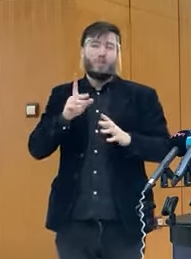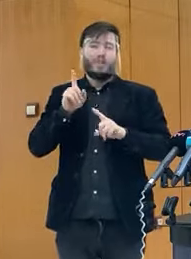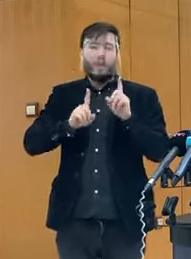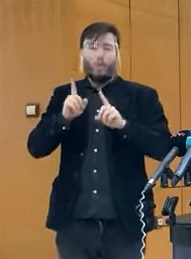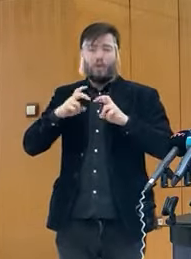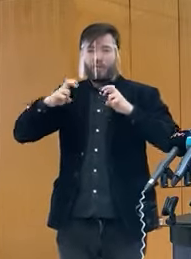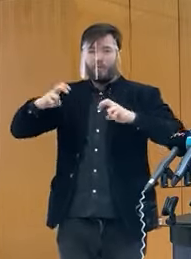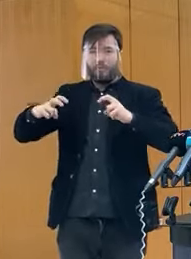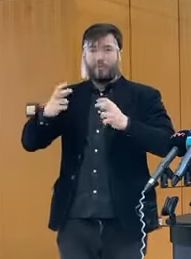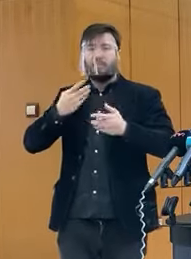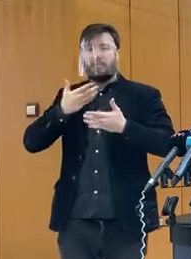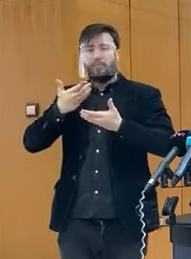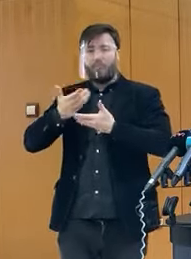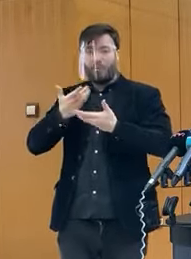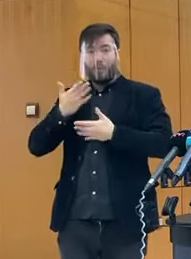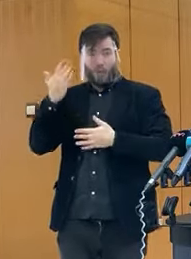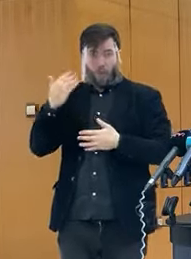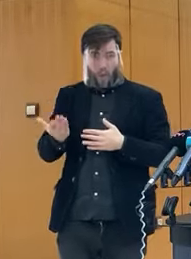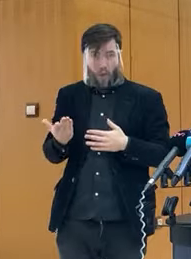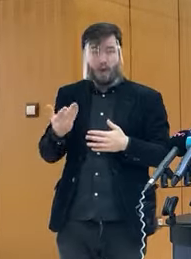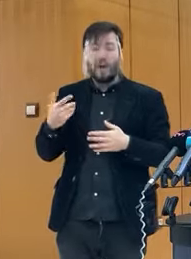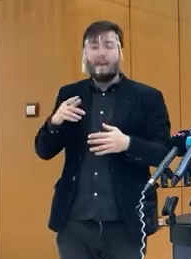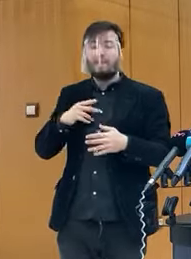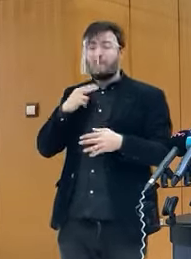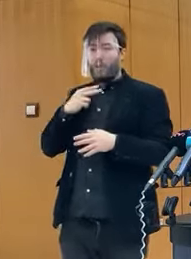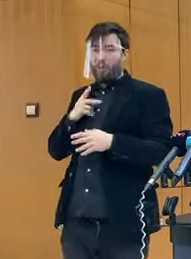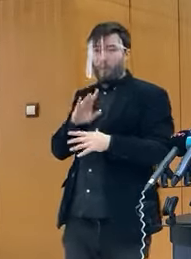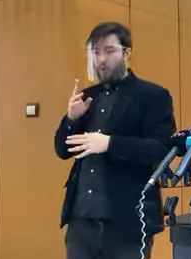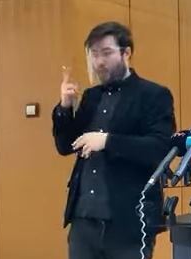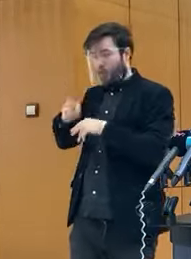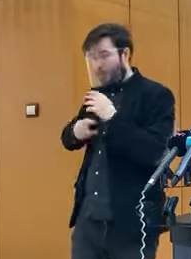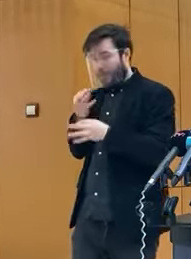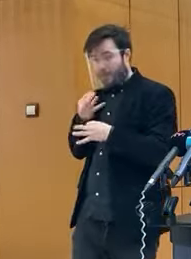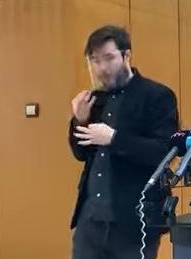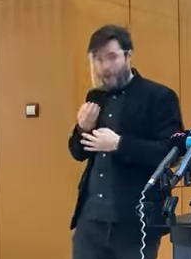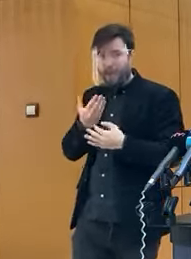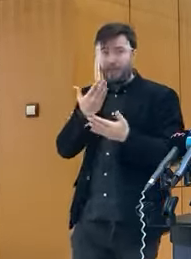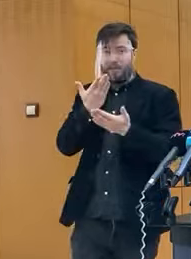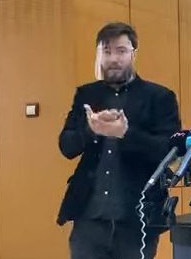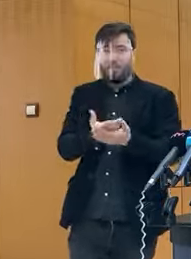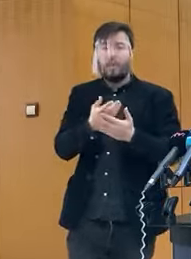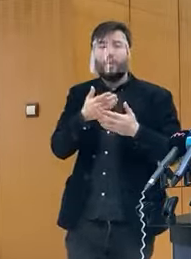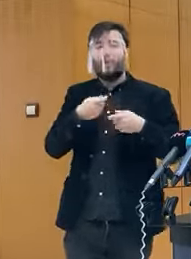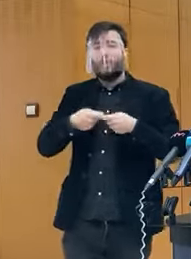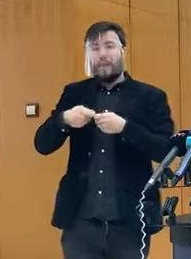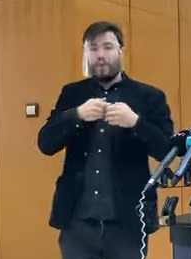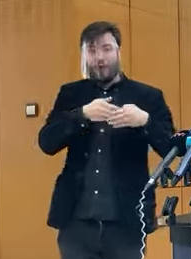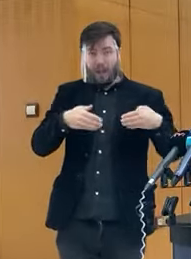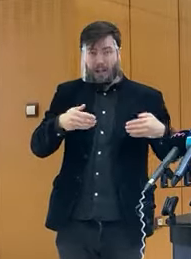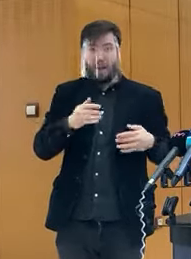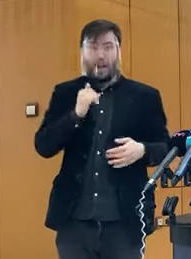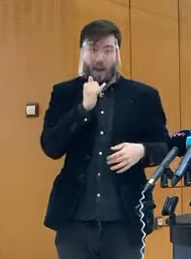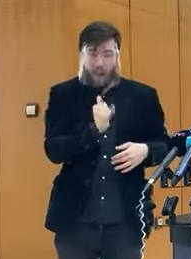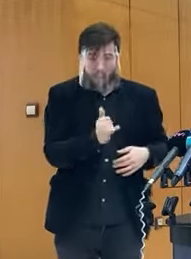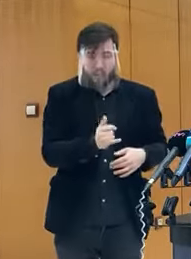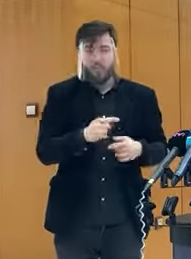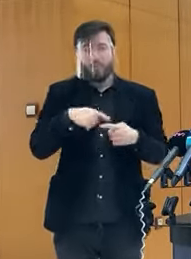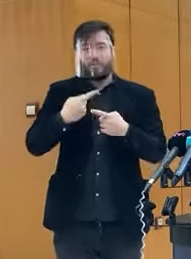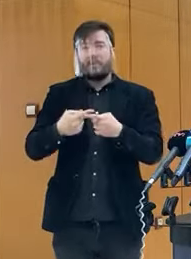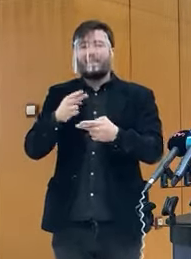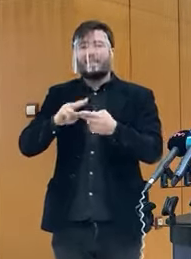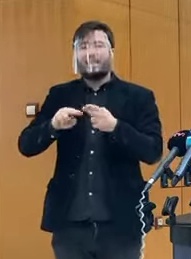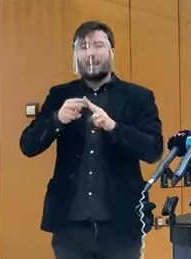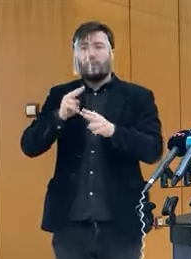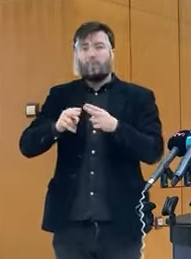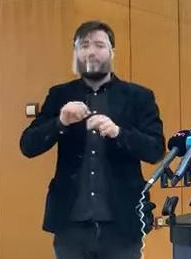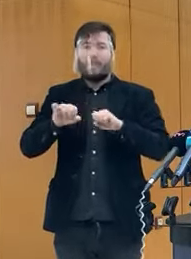A pondelok bude mať informácie pre Koaličnú radu. a ak tam padne rozhodnutie, že áno, tak v stredu na vláde bude prvé uznesenie. Je v